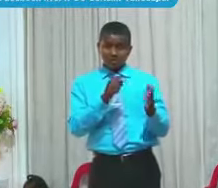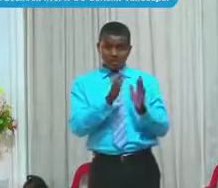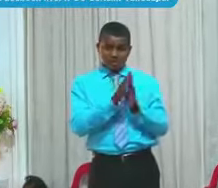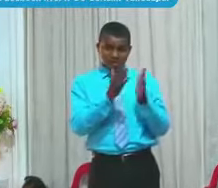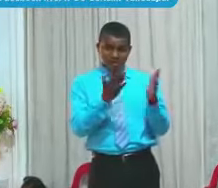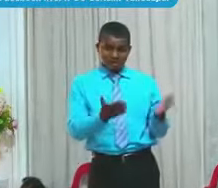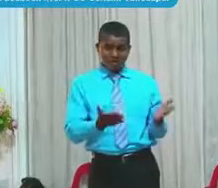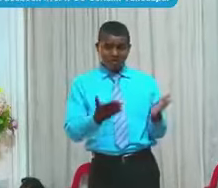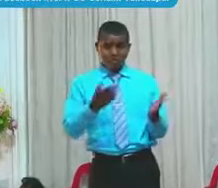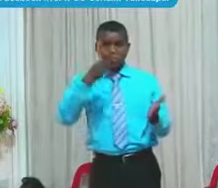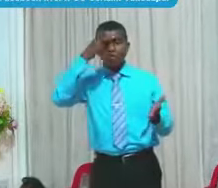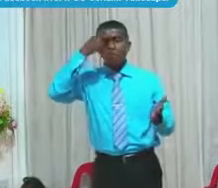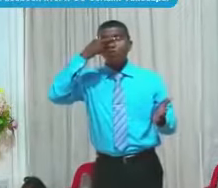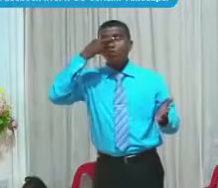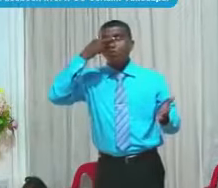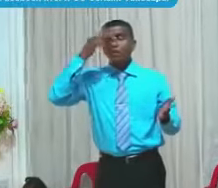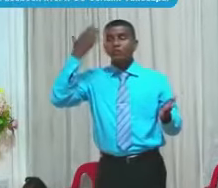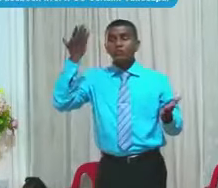En Daniel